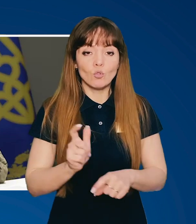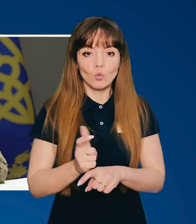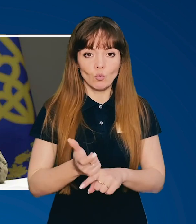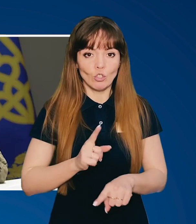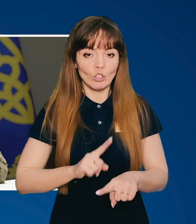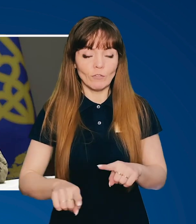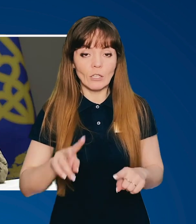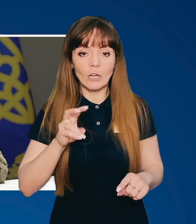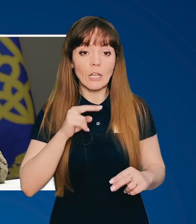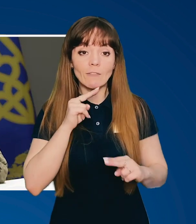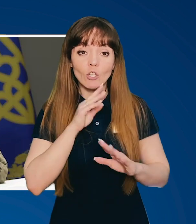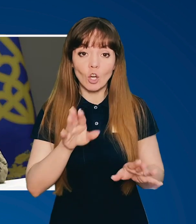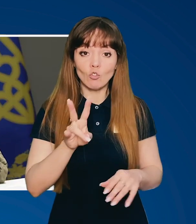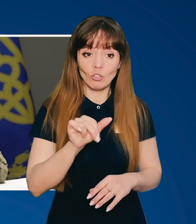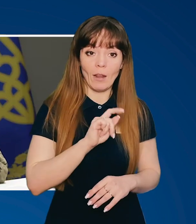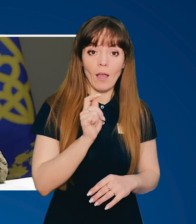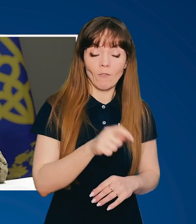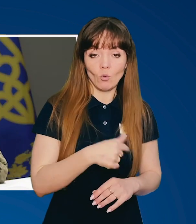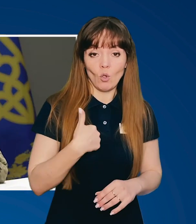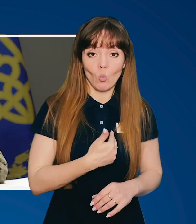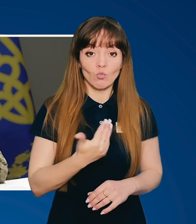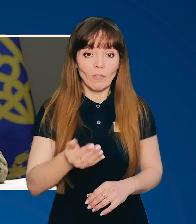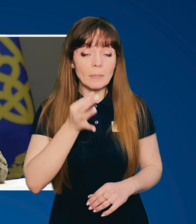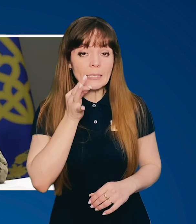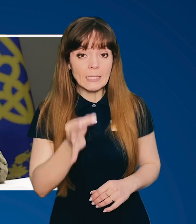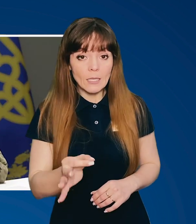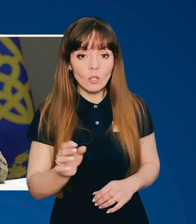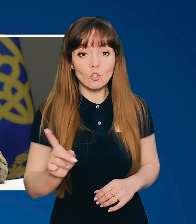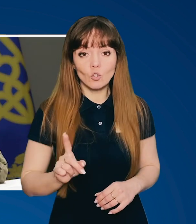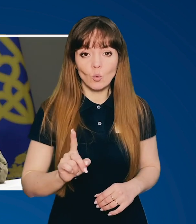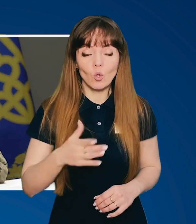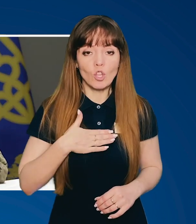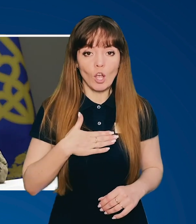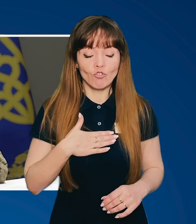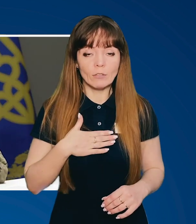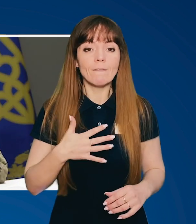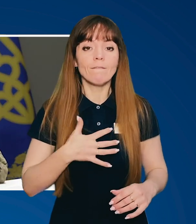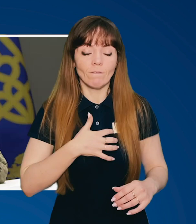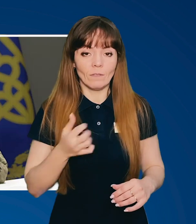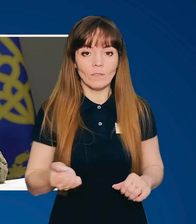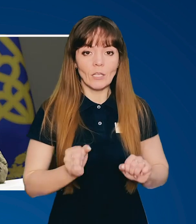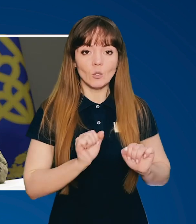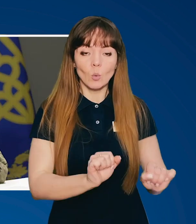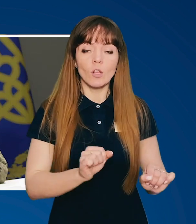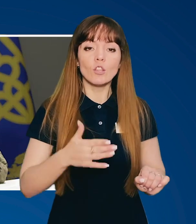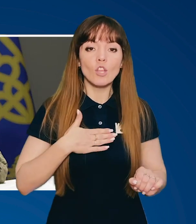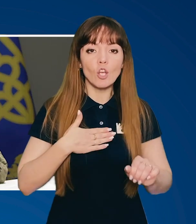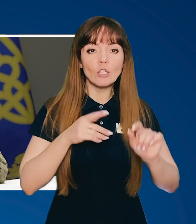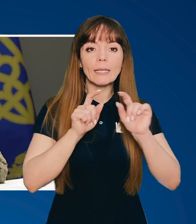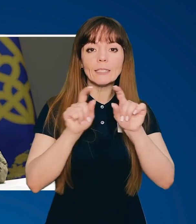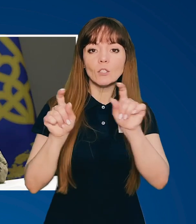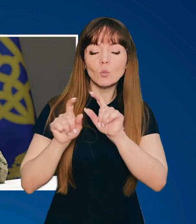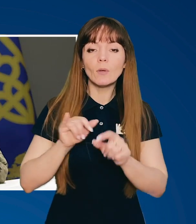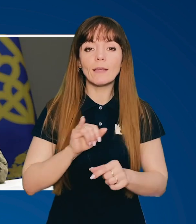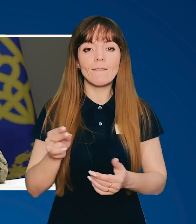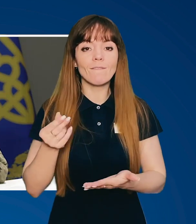швидко. Незважаючи на війну, хочу вам сказати, що вистояли наші інституції і